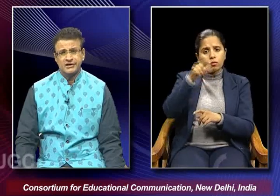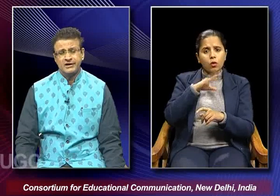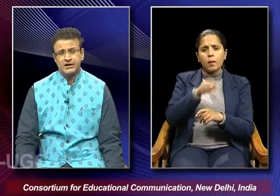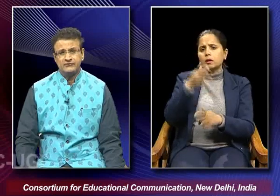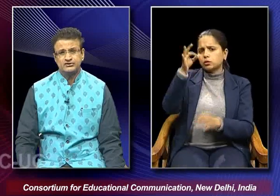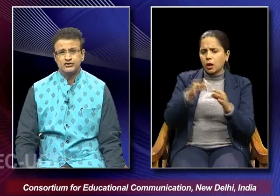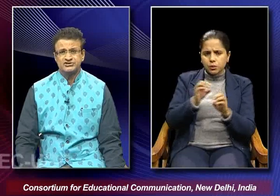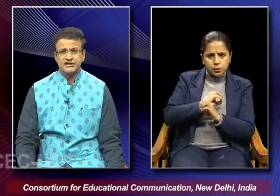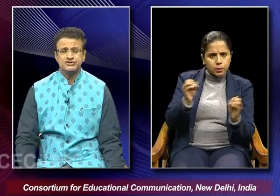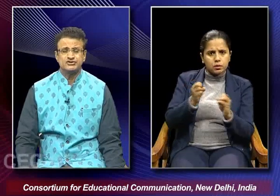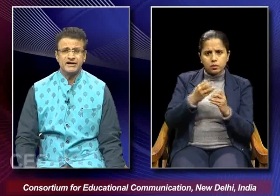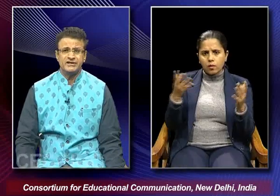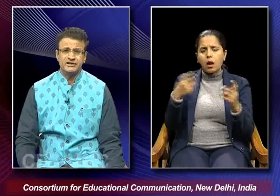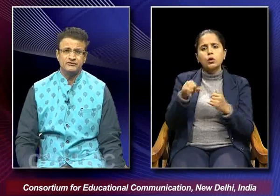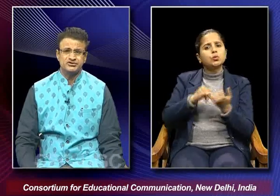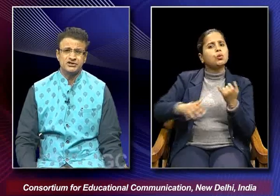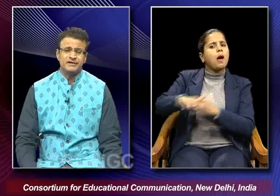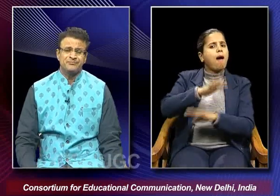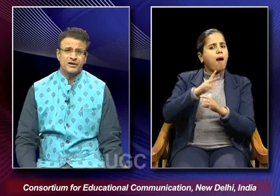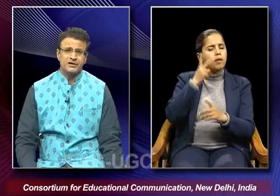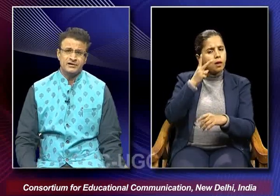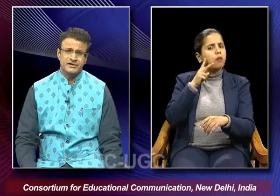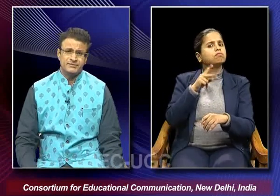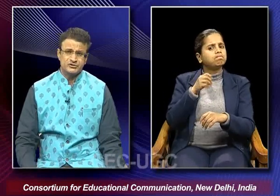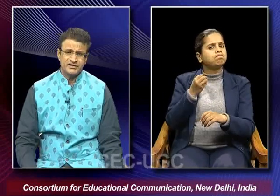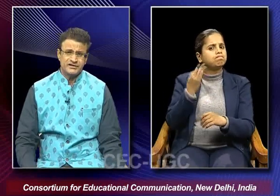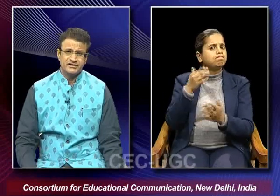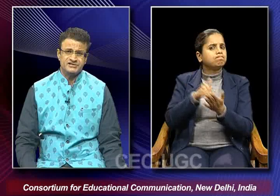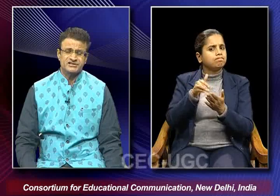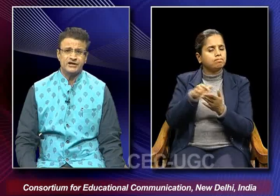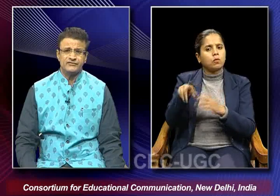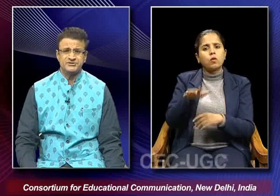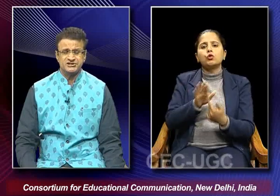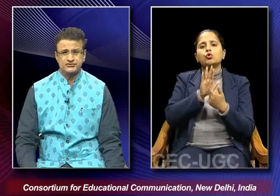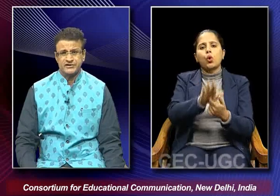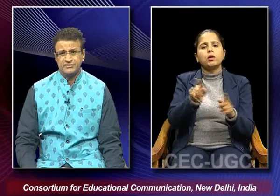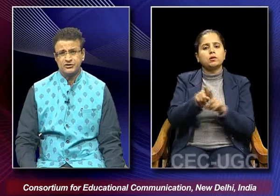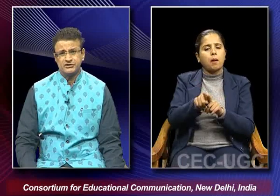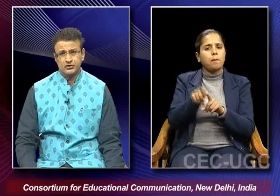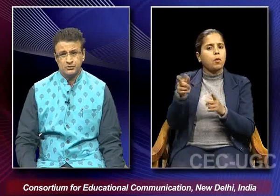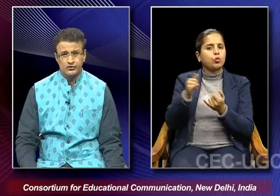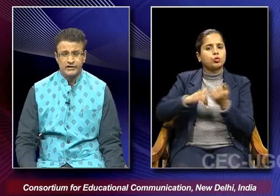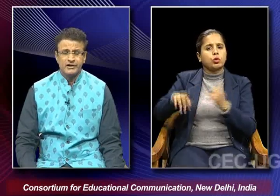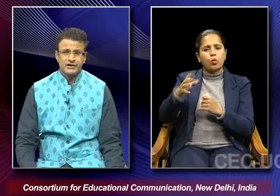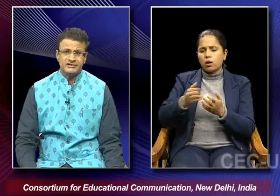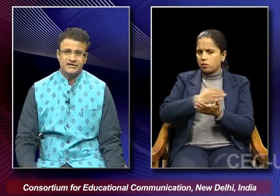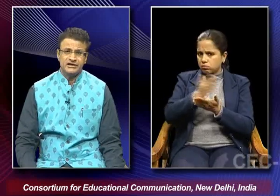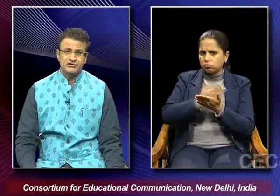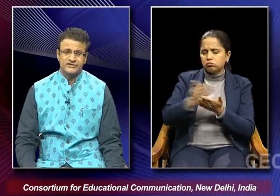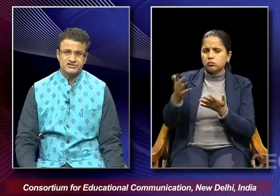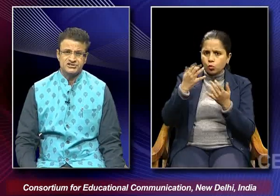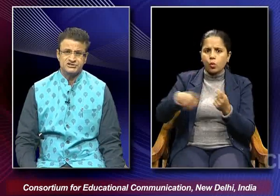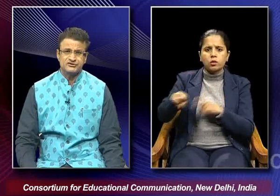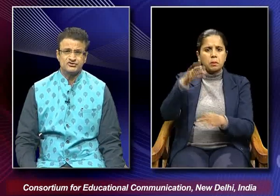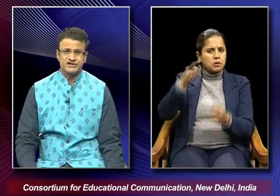which was there in society he was he projected such kind of images where he wanted to remove that kind